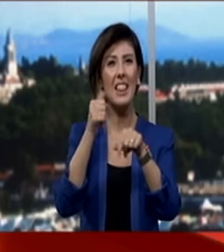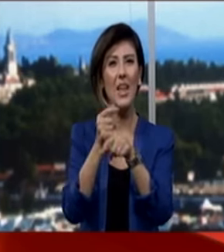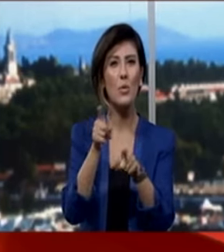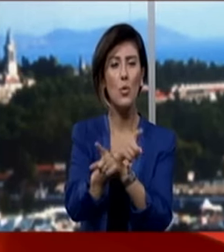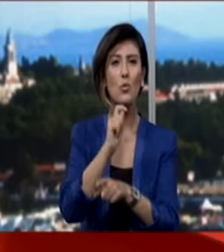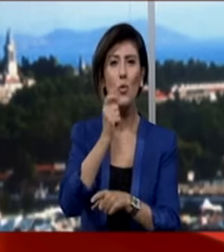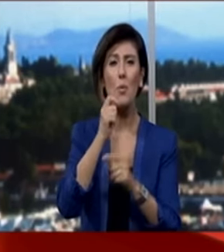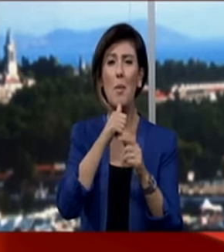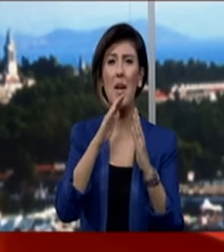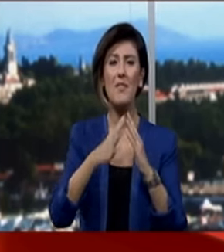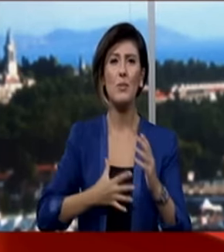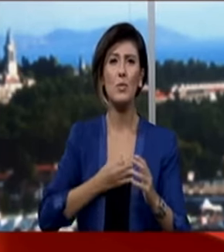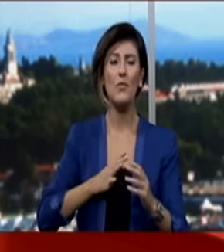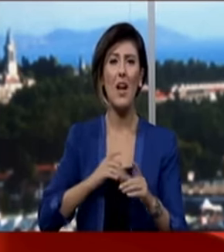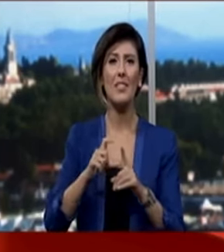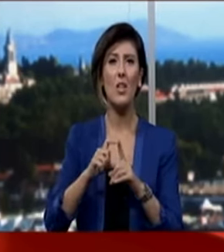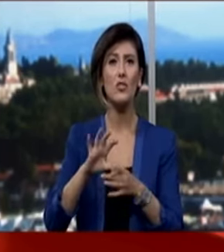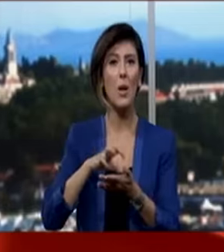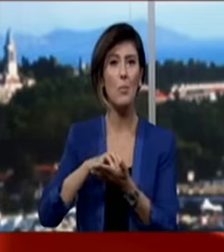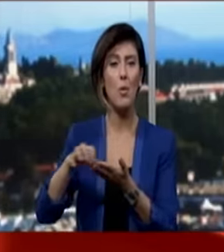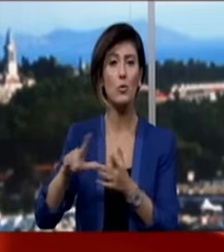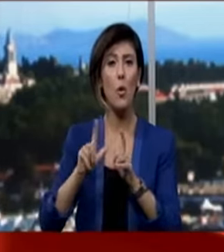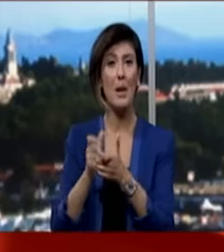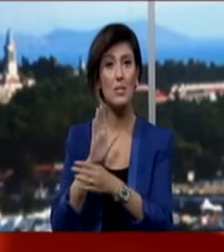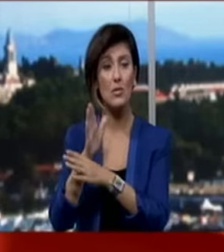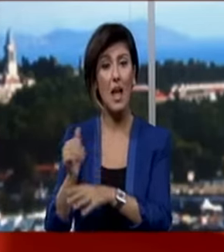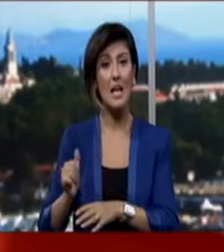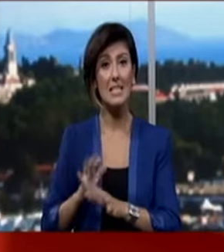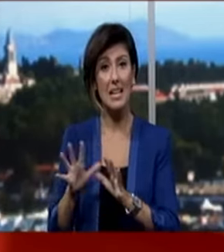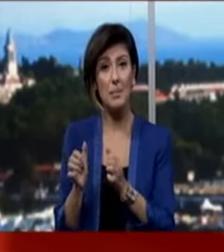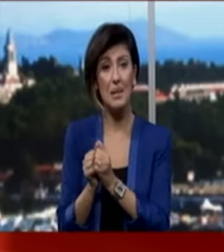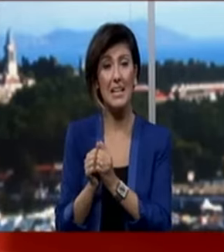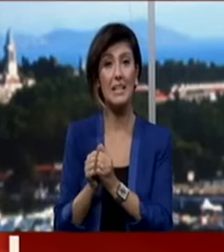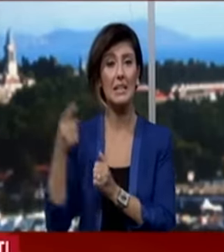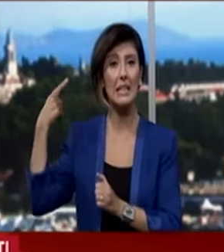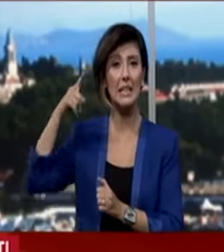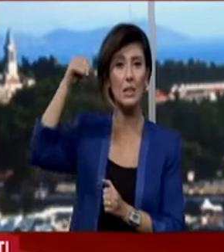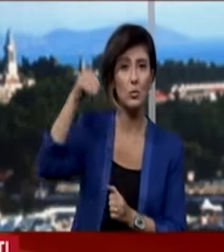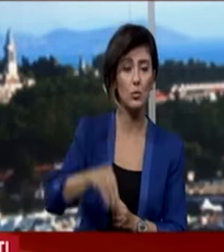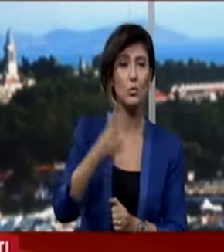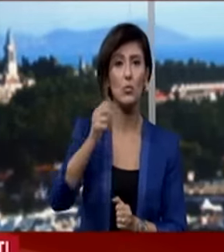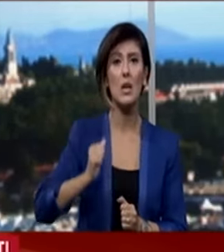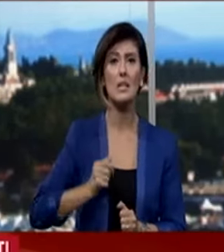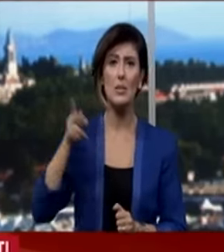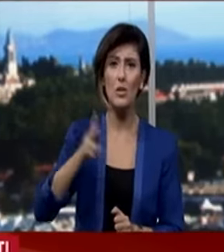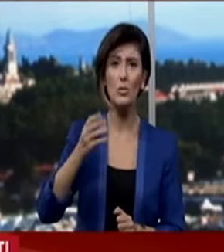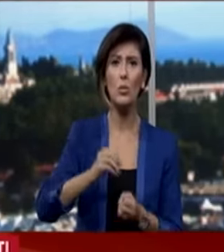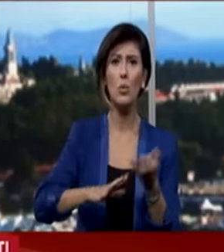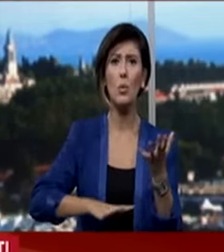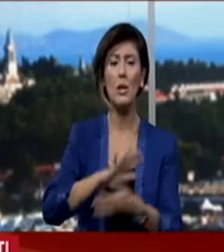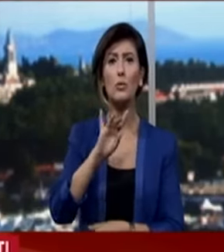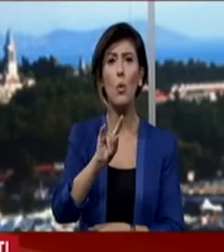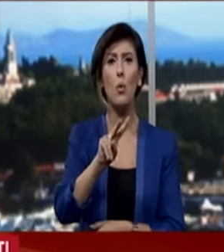yas var. Dağlıca bölgesinde operasyona giden askeri birliğin üzerine yıldırım düştü. Üç askerin şehit olduğu